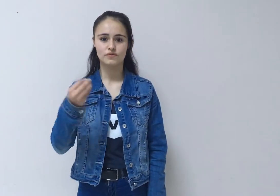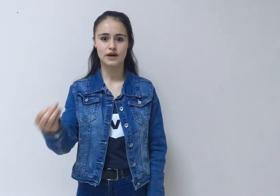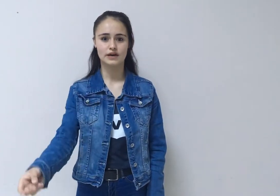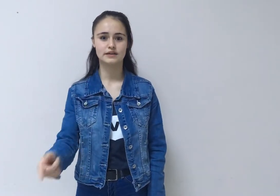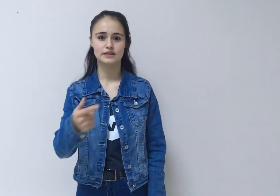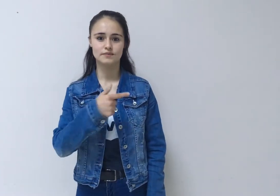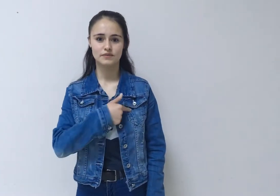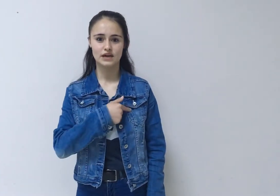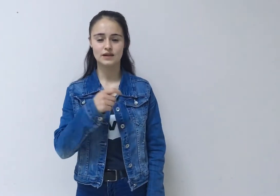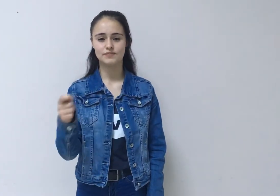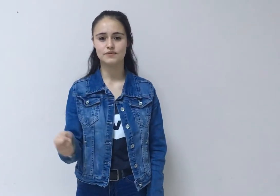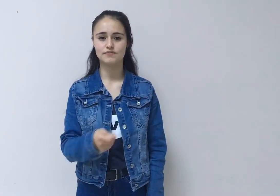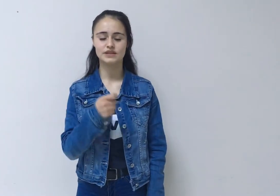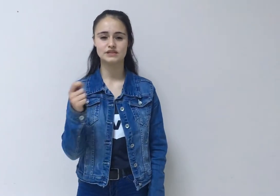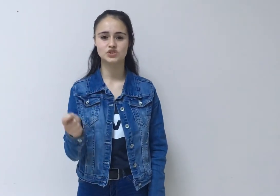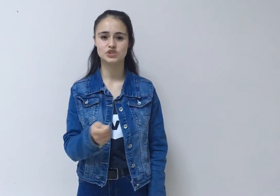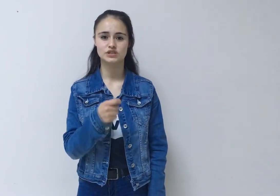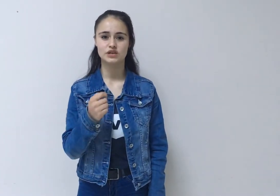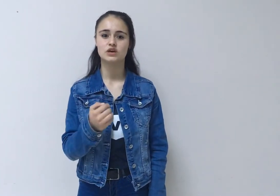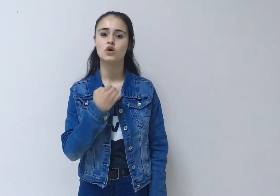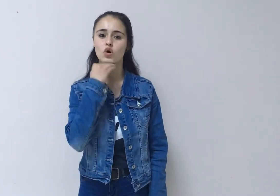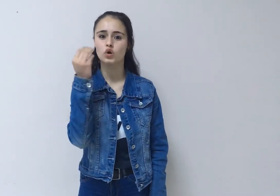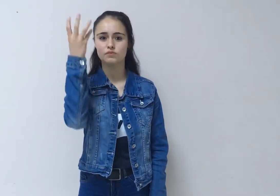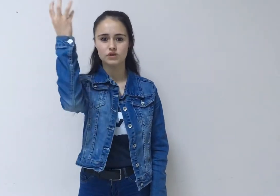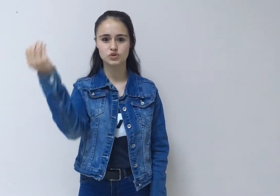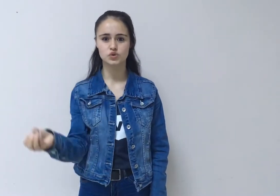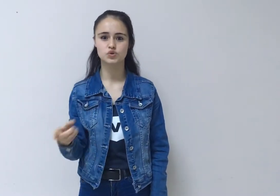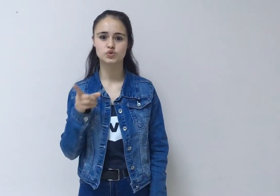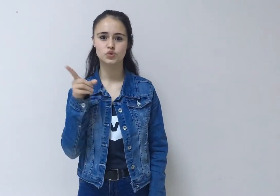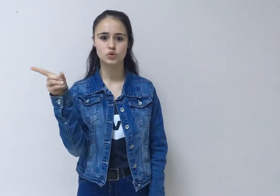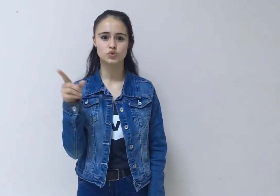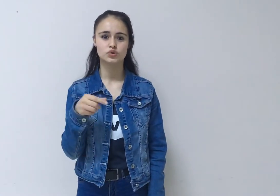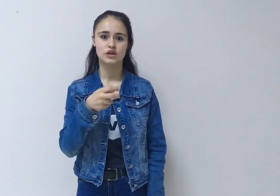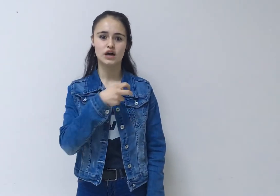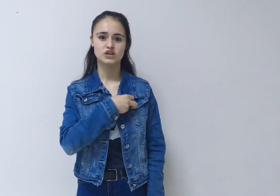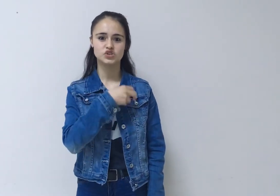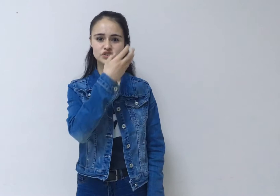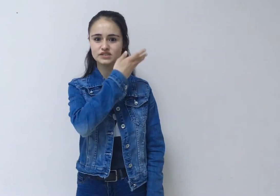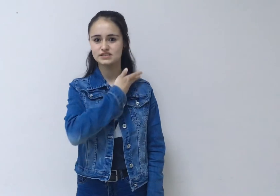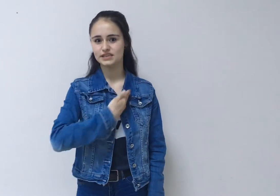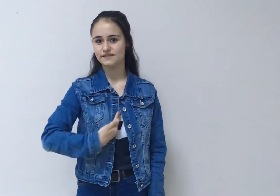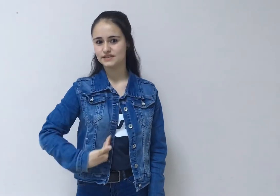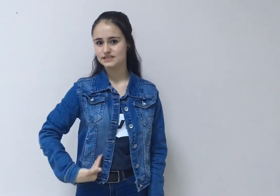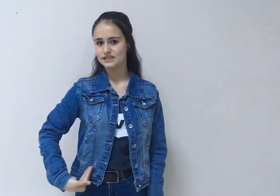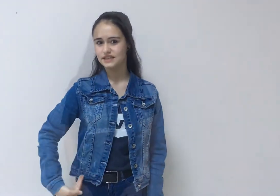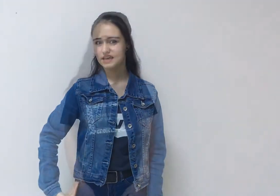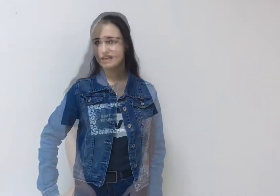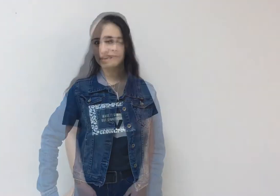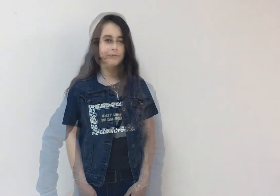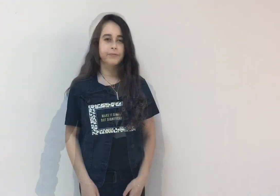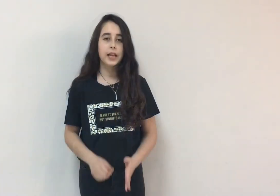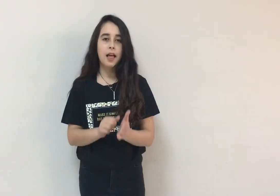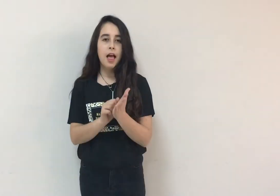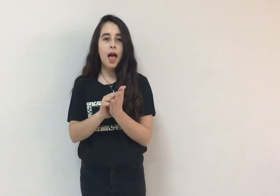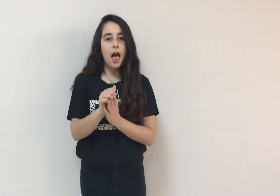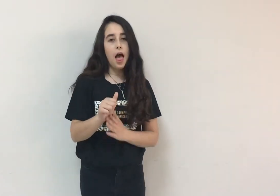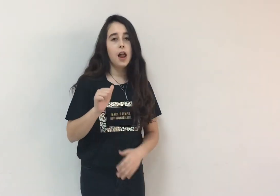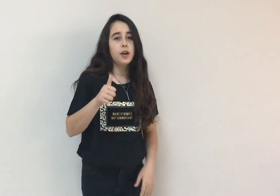derdim kalbimin işine, olmaz olsun onun aşk ve sevgisi de. Her